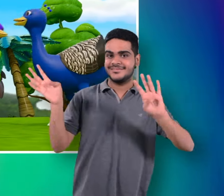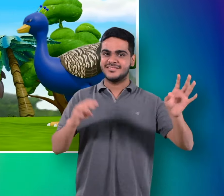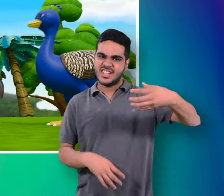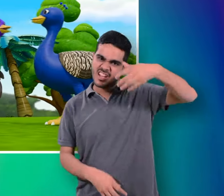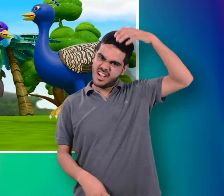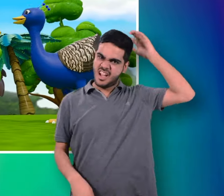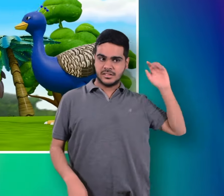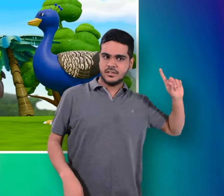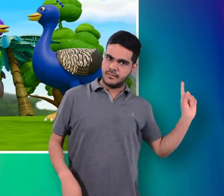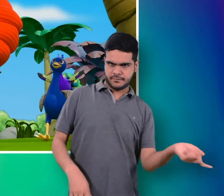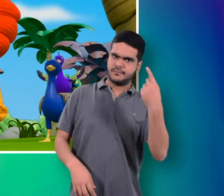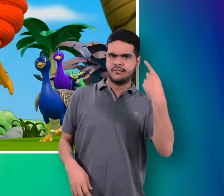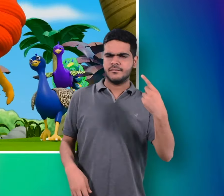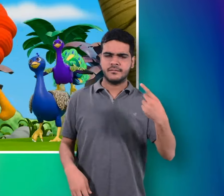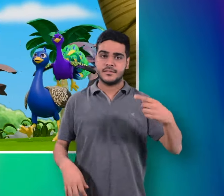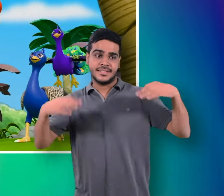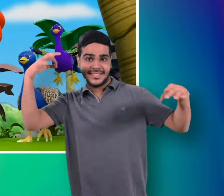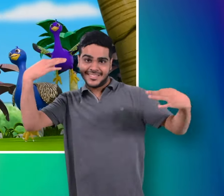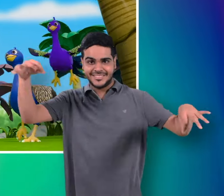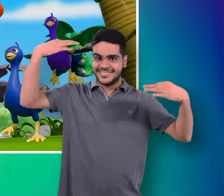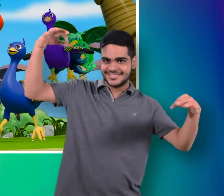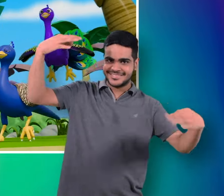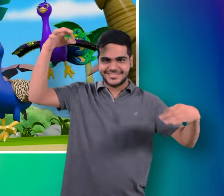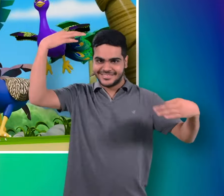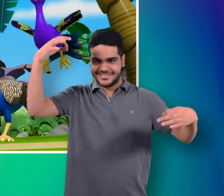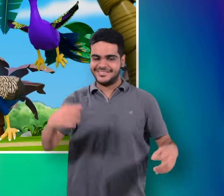खूब नचाया जंगल की सरकार ने